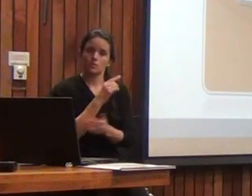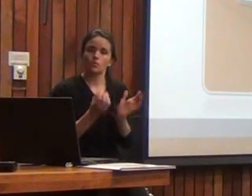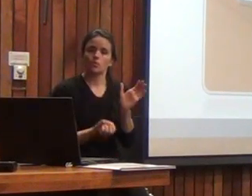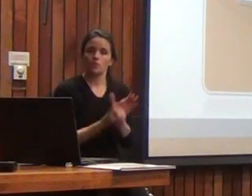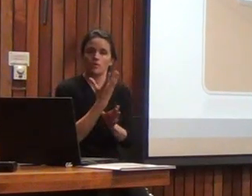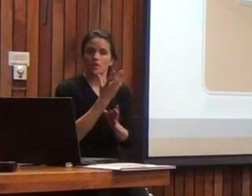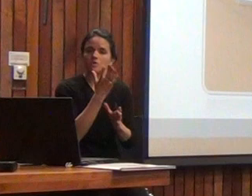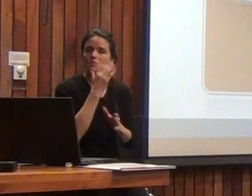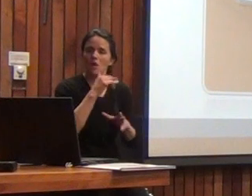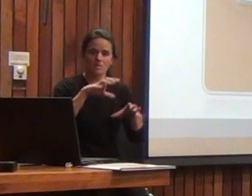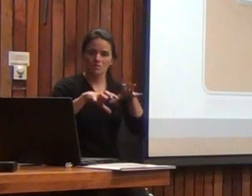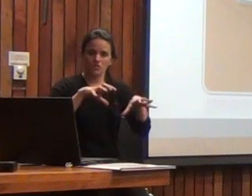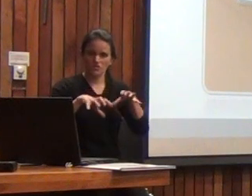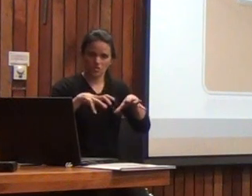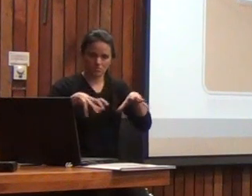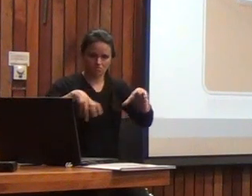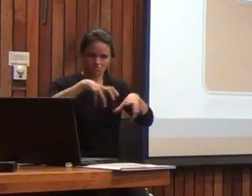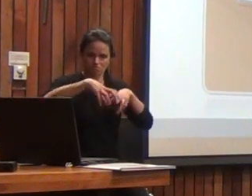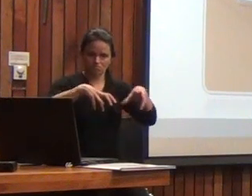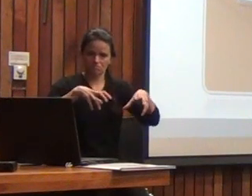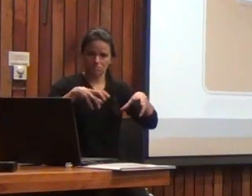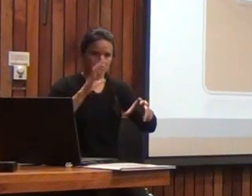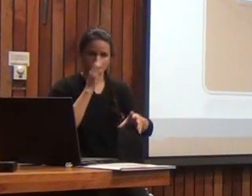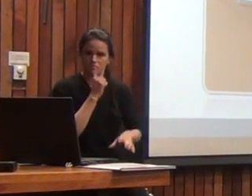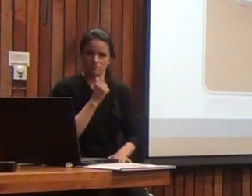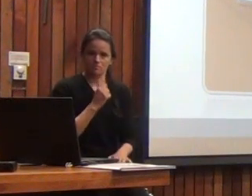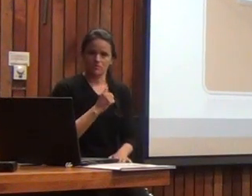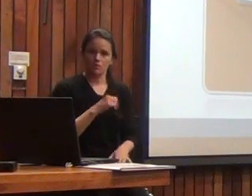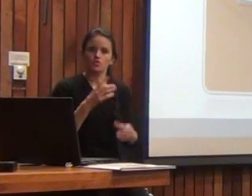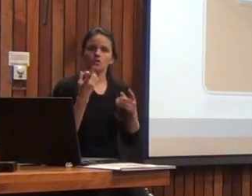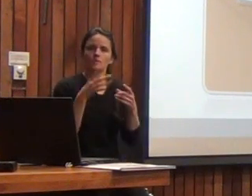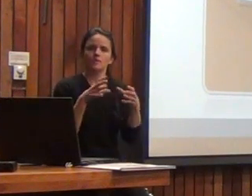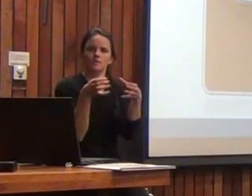versión no hay material manipulativo a excepción de los cubos